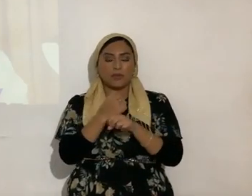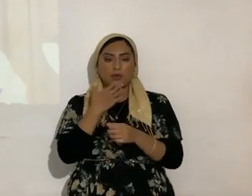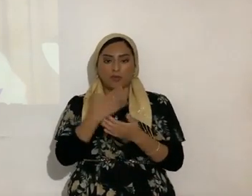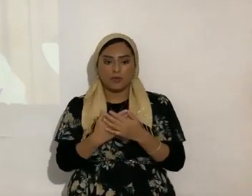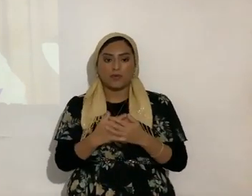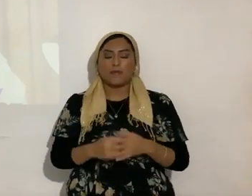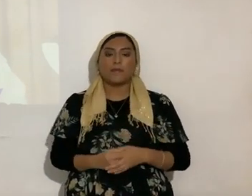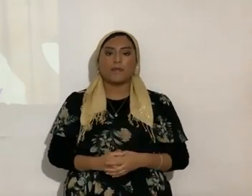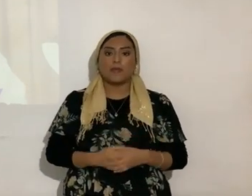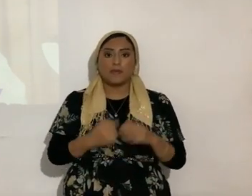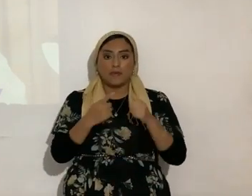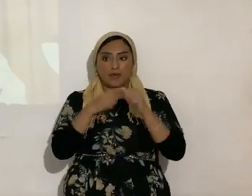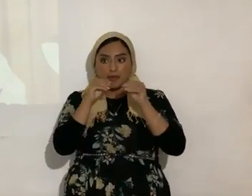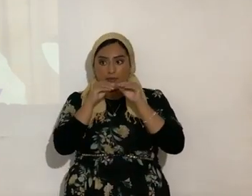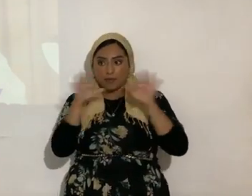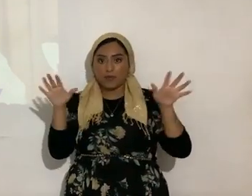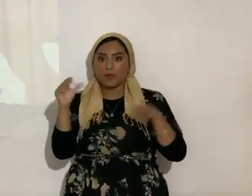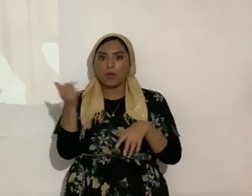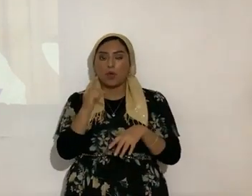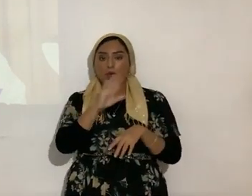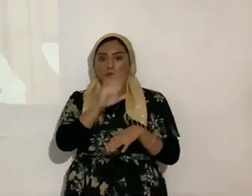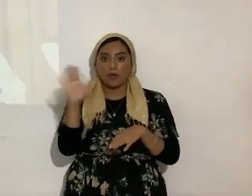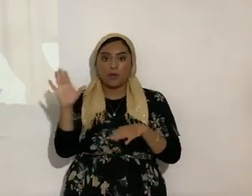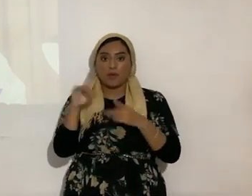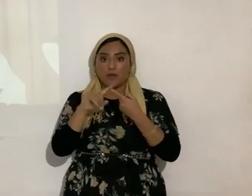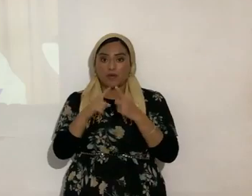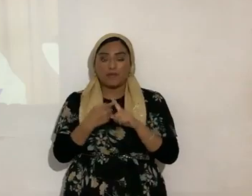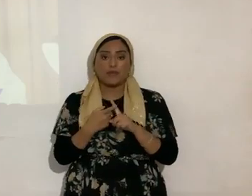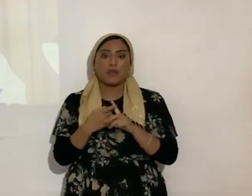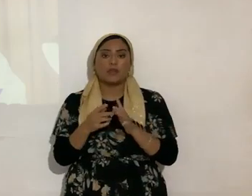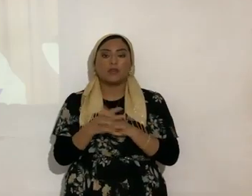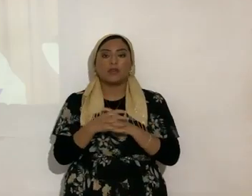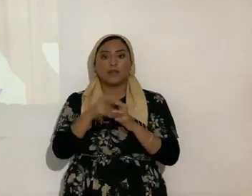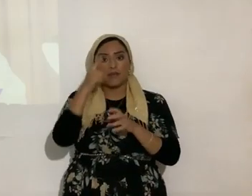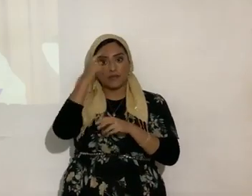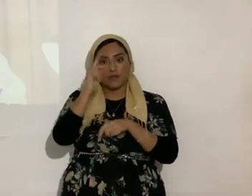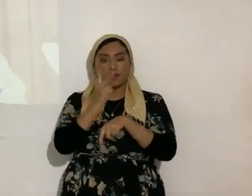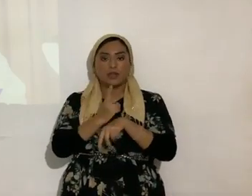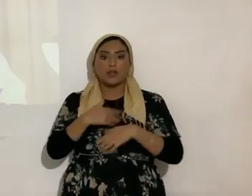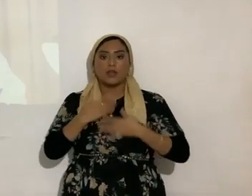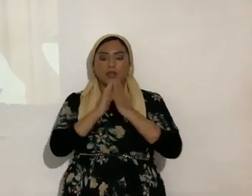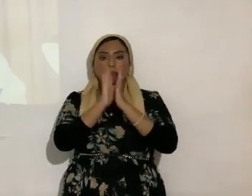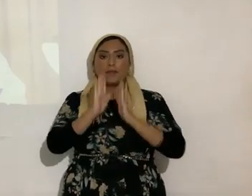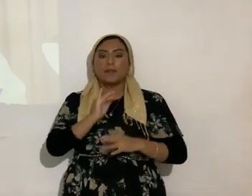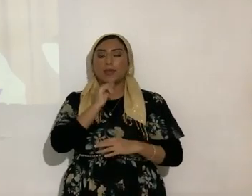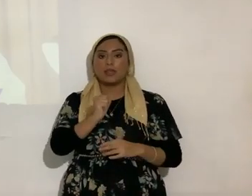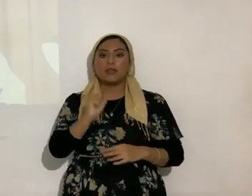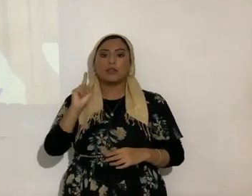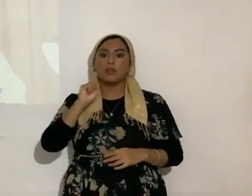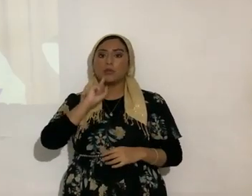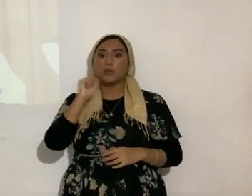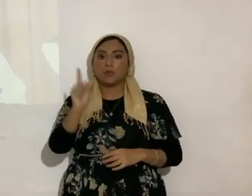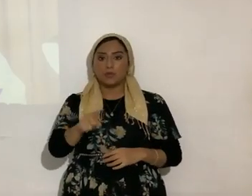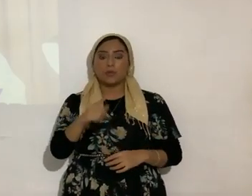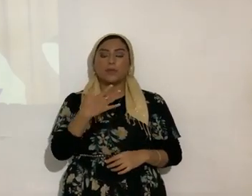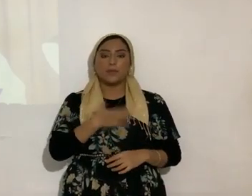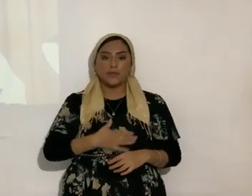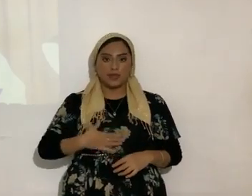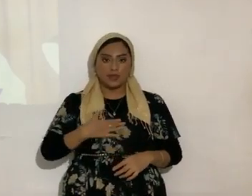en primer lugar todos sus contactos, ¿sí?, para gozo y paz es una orden, ¿sí?, pero por favor, es una orden,